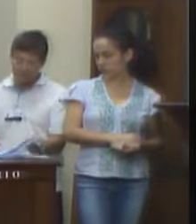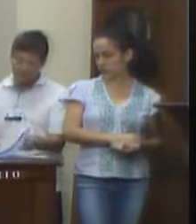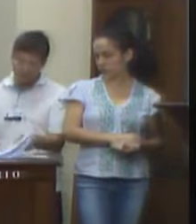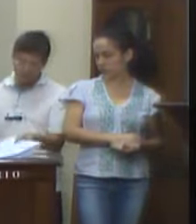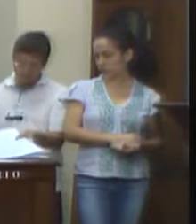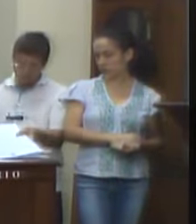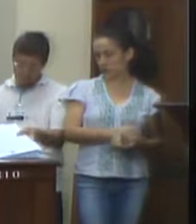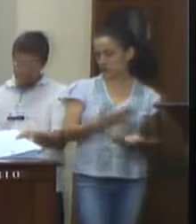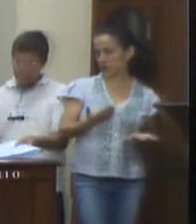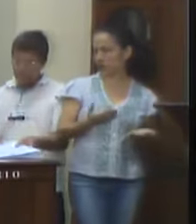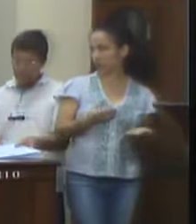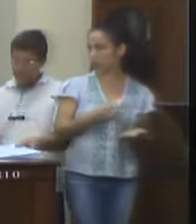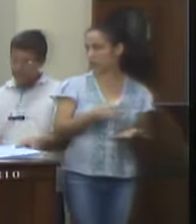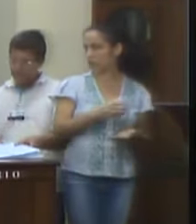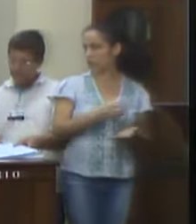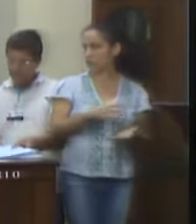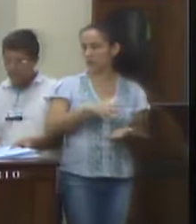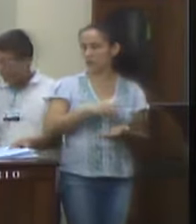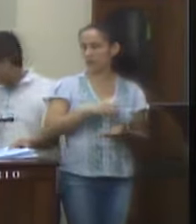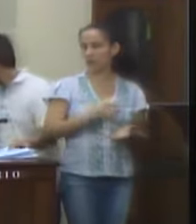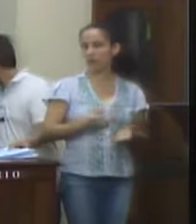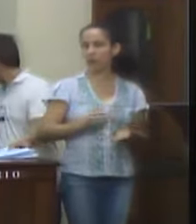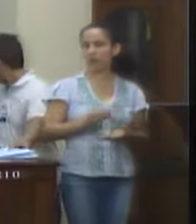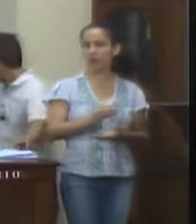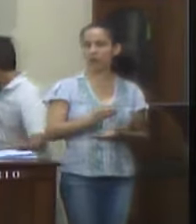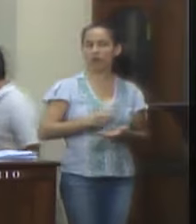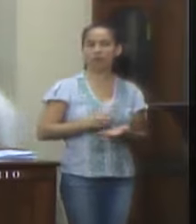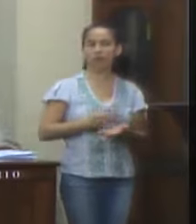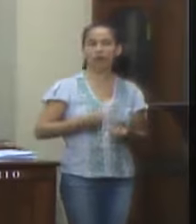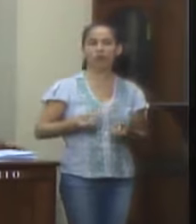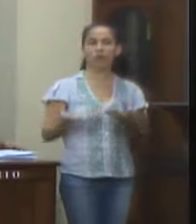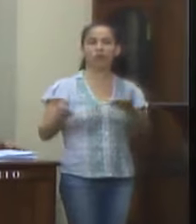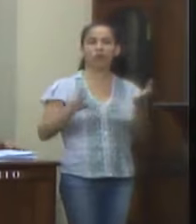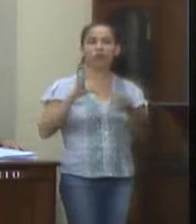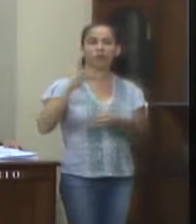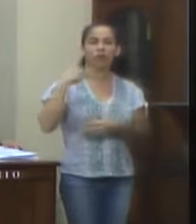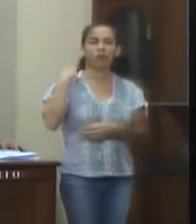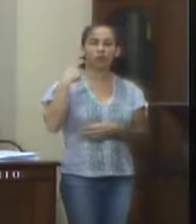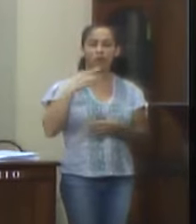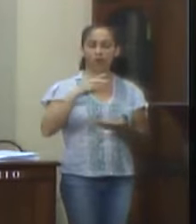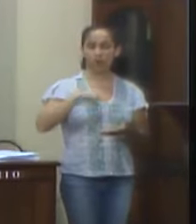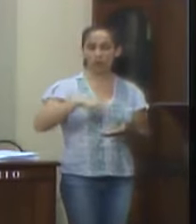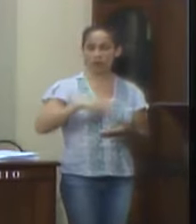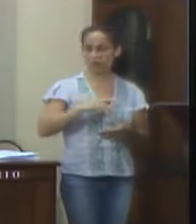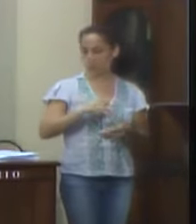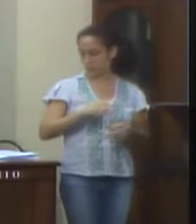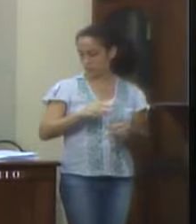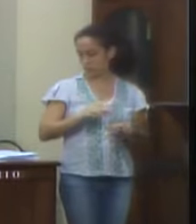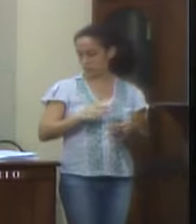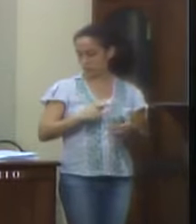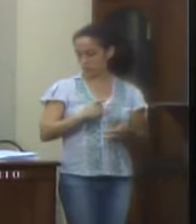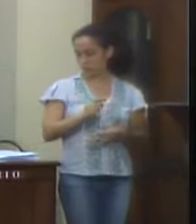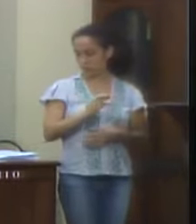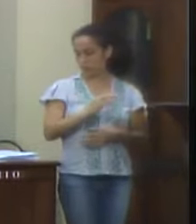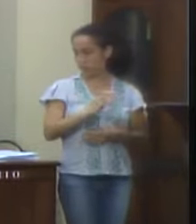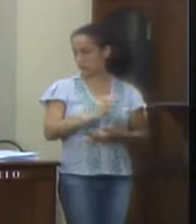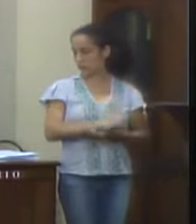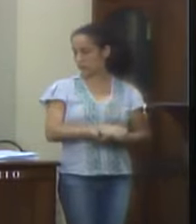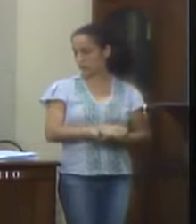A cópia dos ofícios serão encaminhadas aos repetitivos vereadores, passamos agora a leitura dos pareceres. Olha